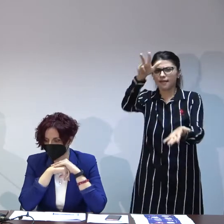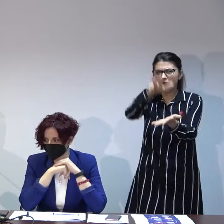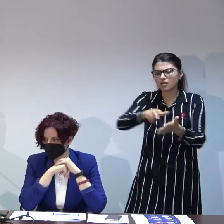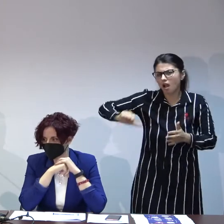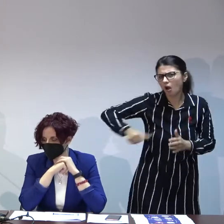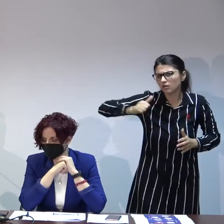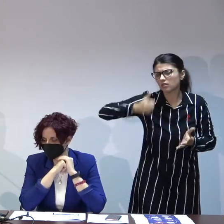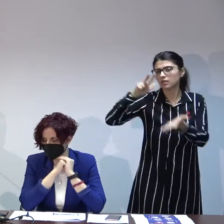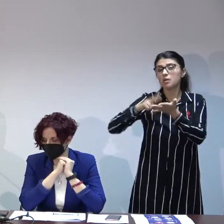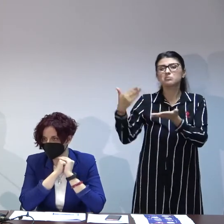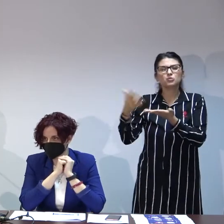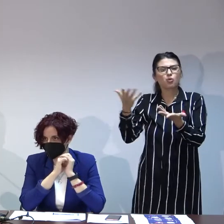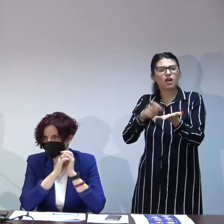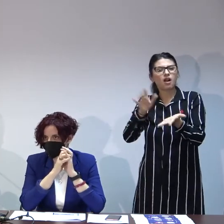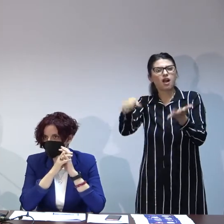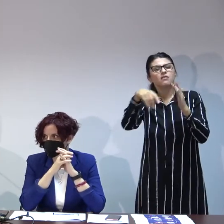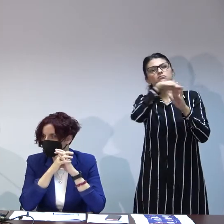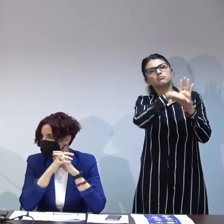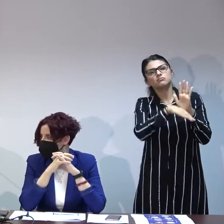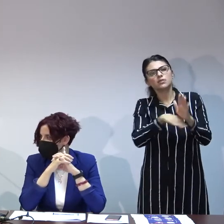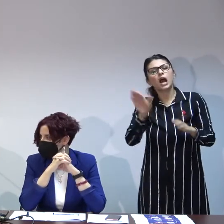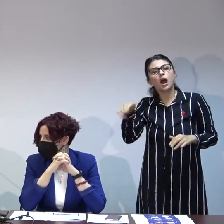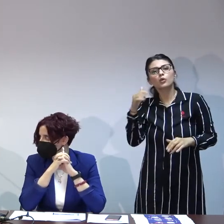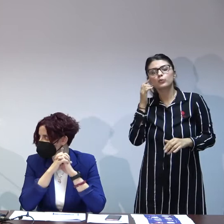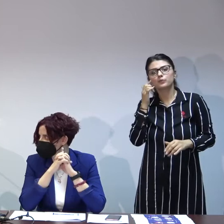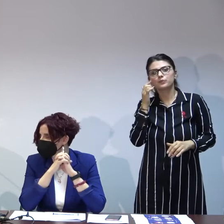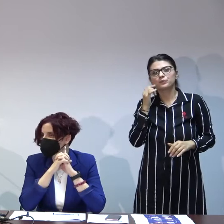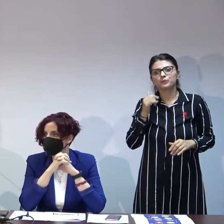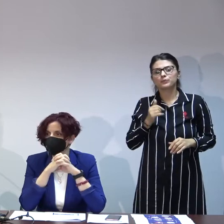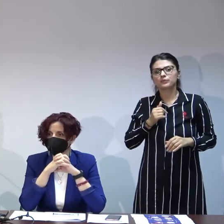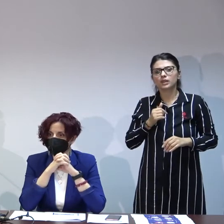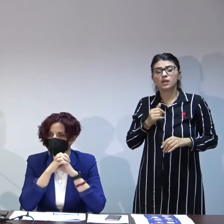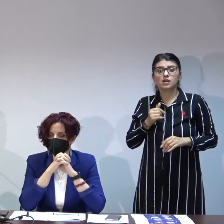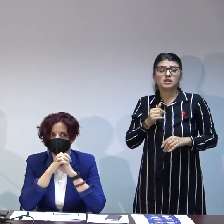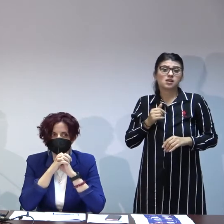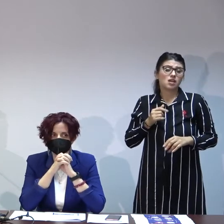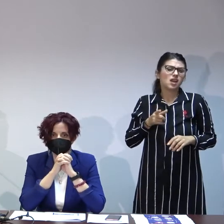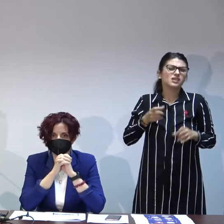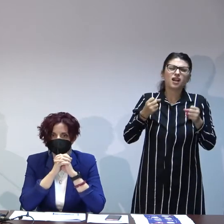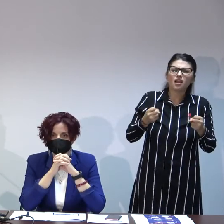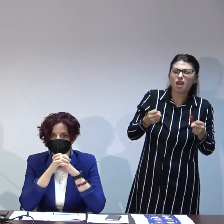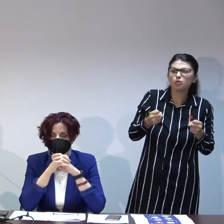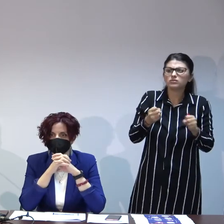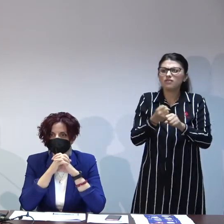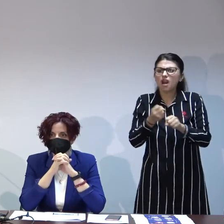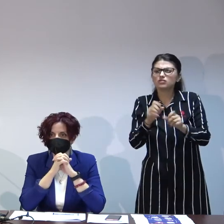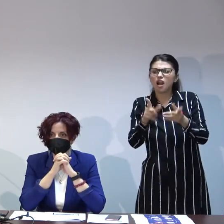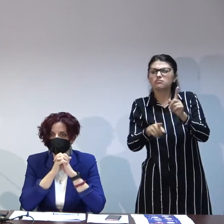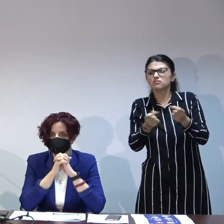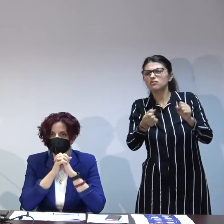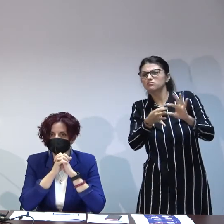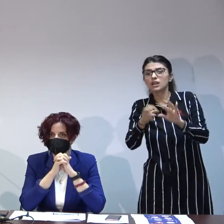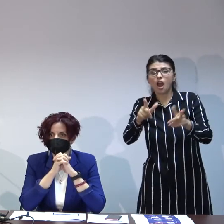criteriile pe care ei le au sunt cum să zic le fac dificilă potrivirea cu un copil dacă aștepți un copil care să